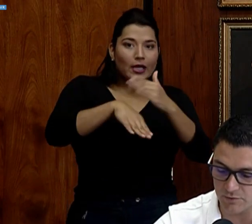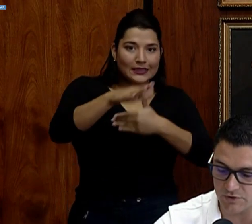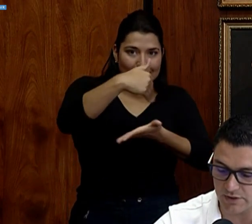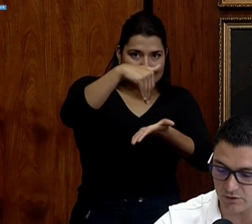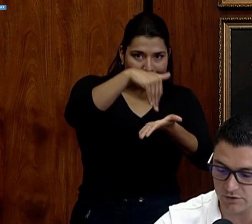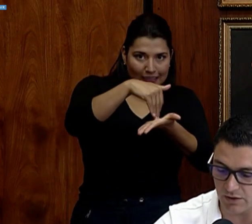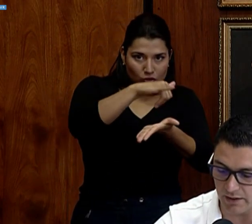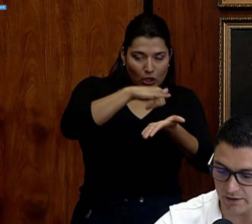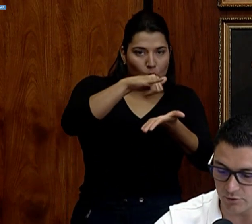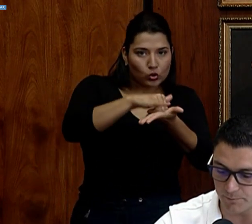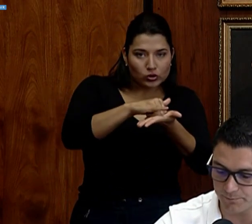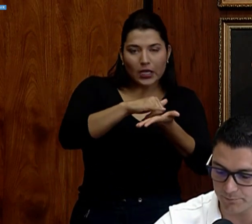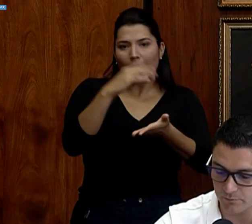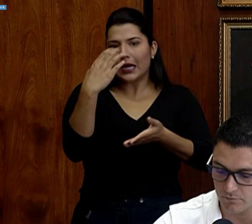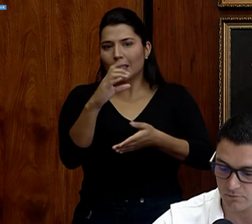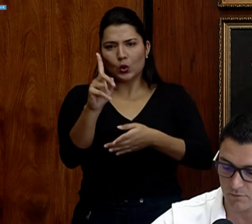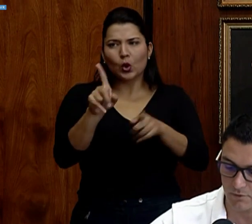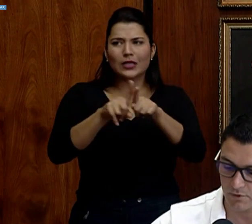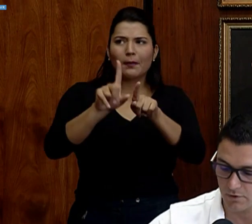eso hemos estado trabajando.